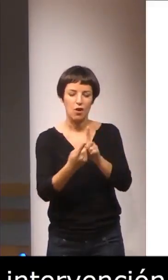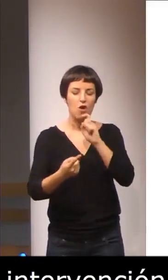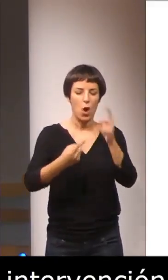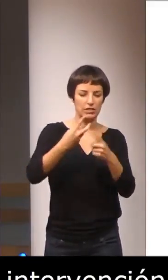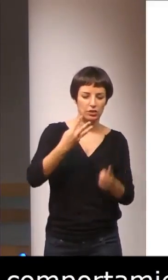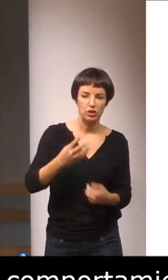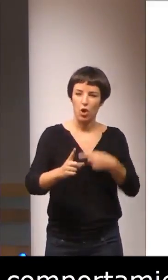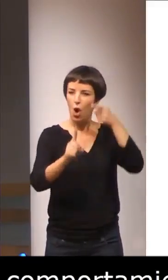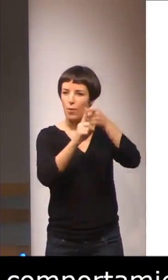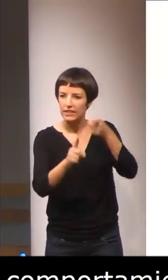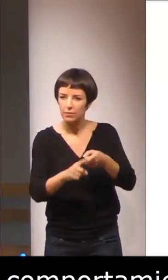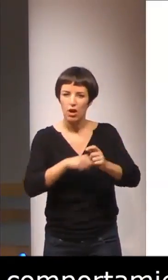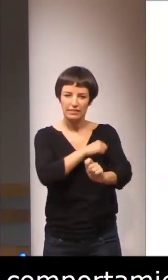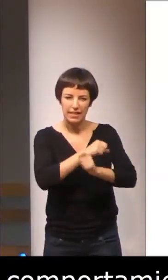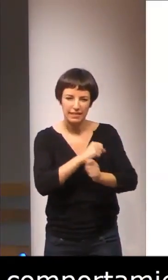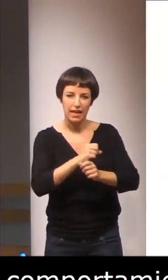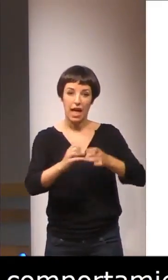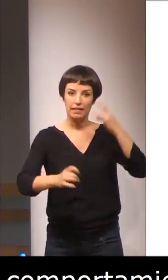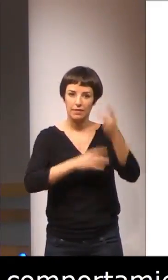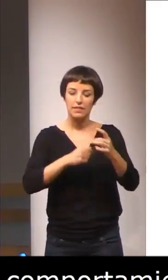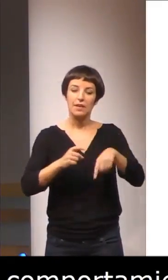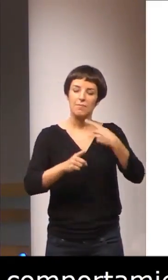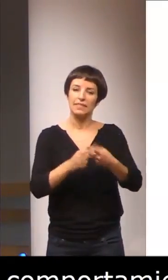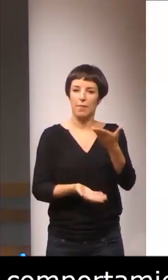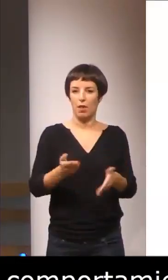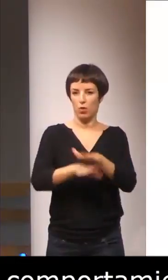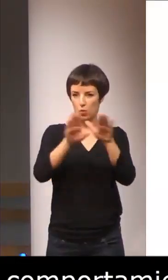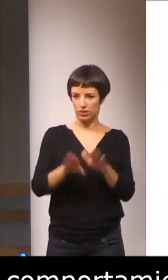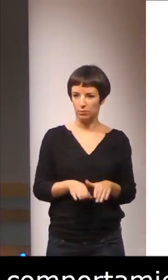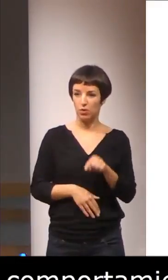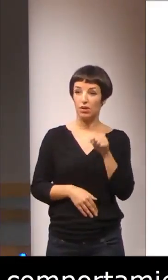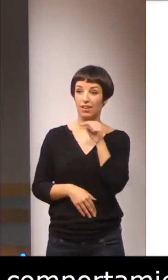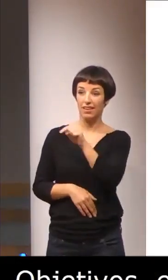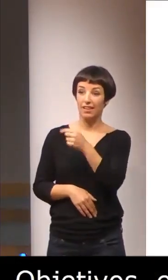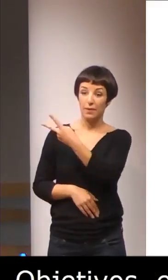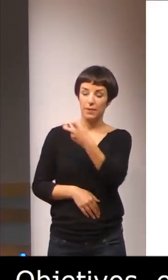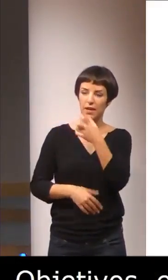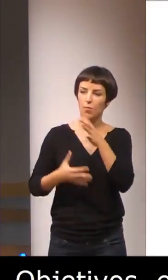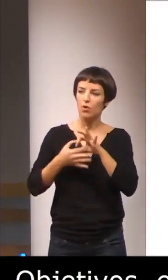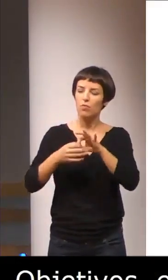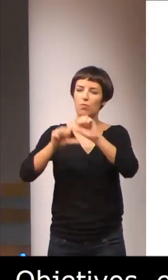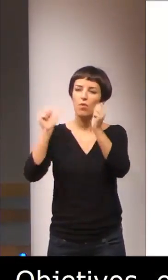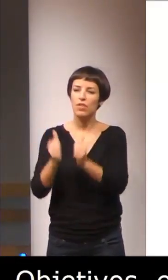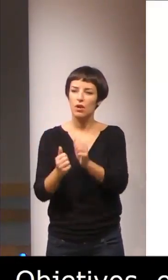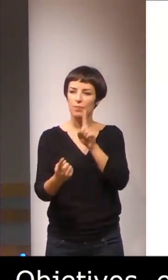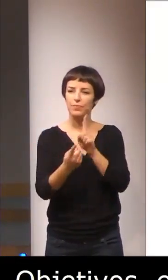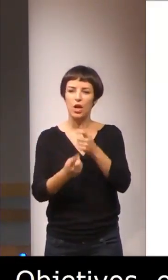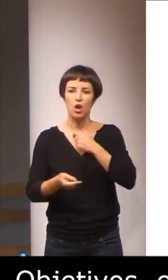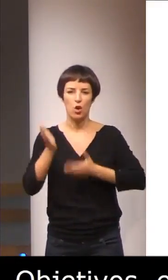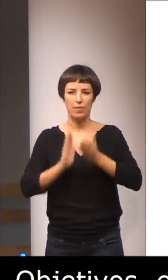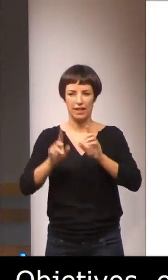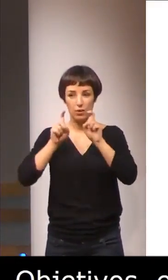estrategias, actividades y procesos de evaluación. Y está basado en un modelo de intervención logopédica